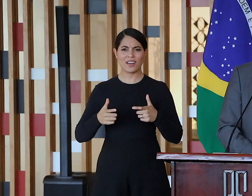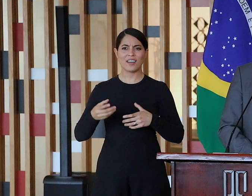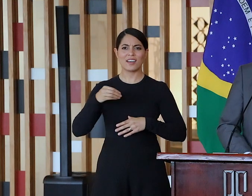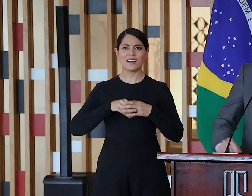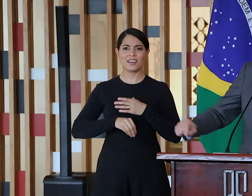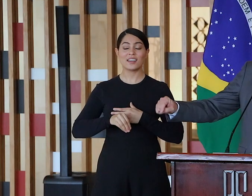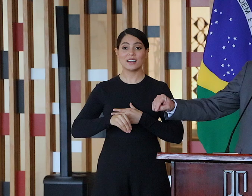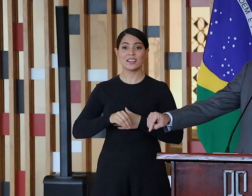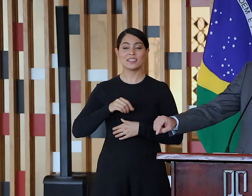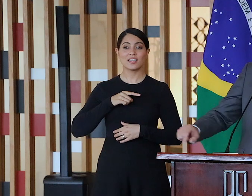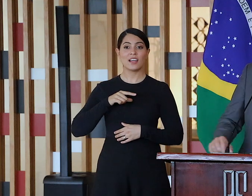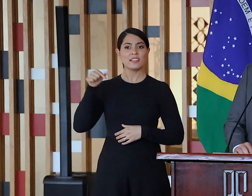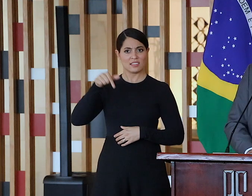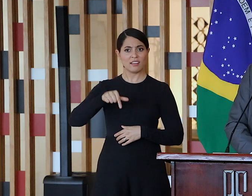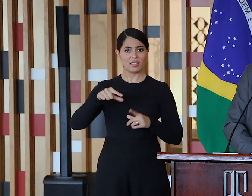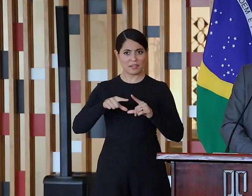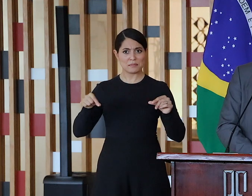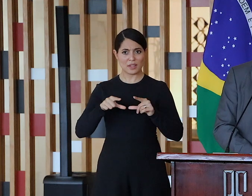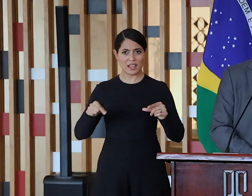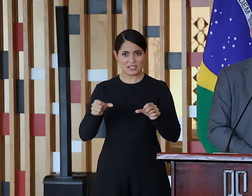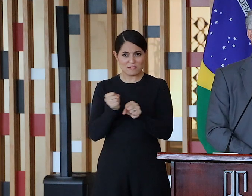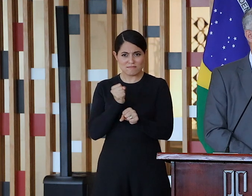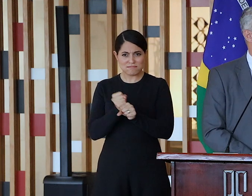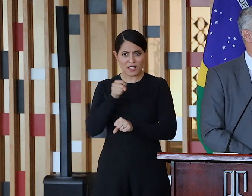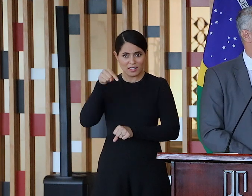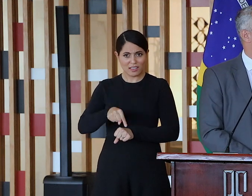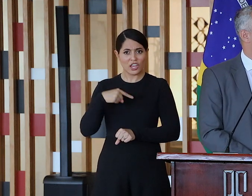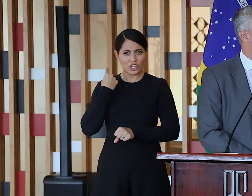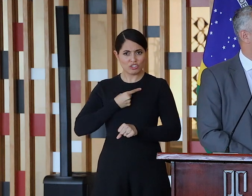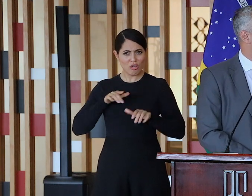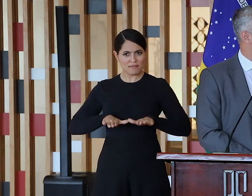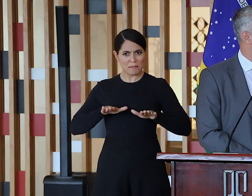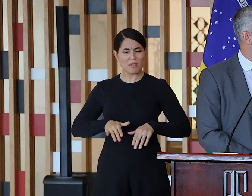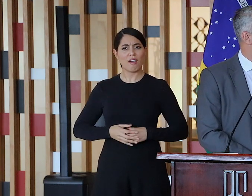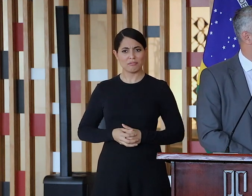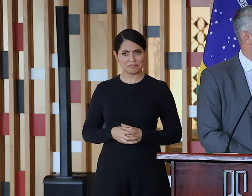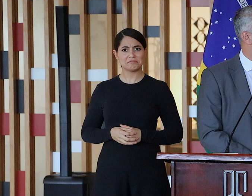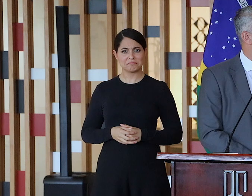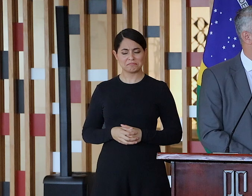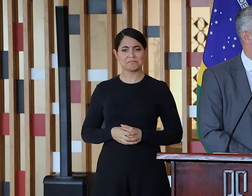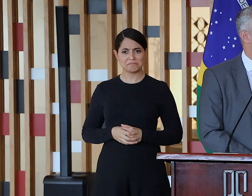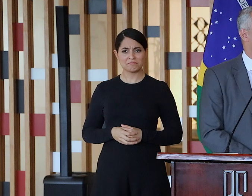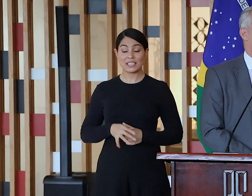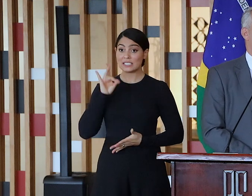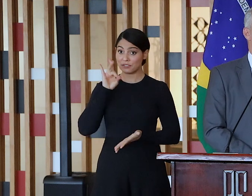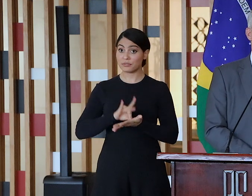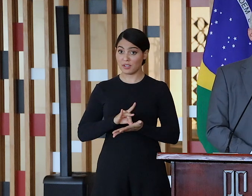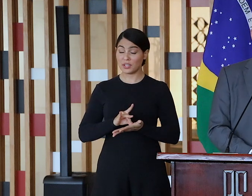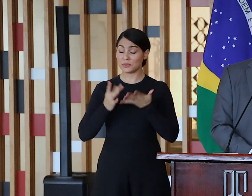de Itaoca, Pedra, de onde saíram esse mármore que nós estamos pisando sobre ele. O ministro Bento esteve lá com toda a sua comitiva e, naturalmente,